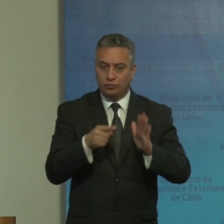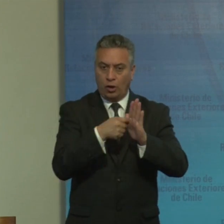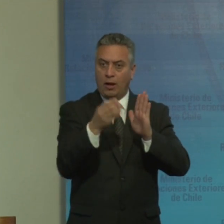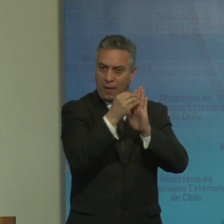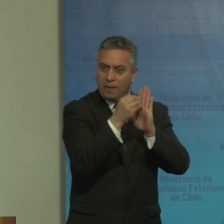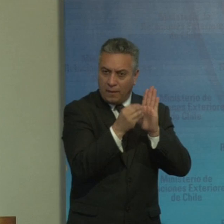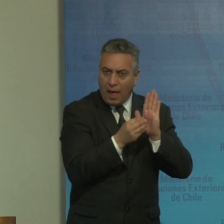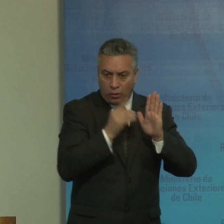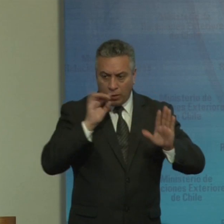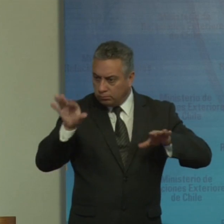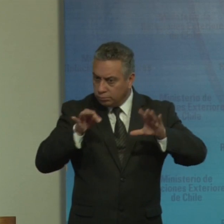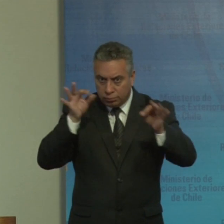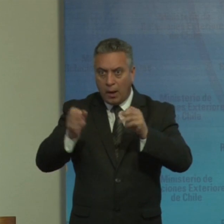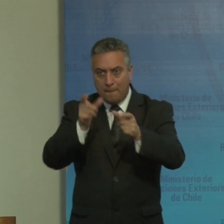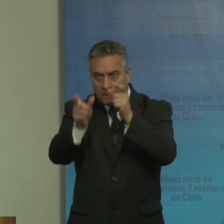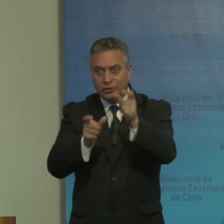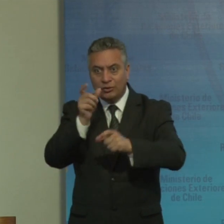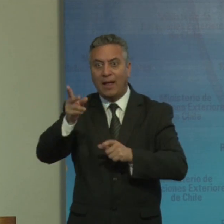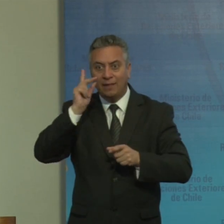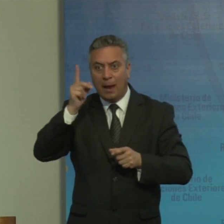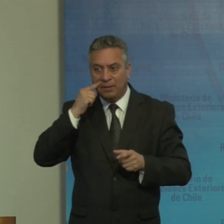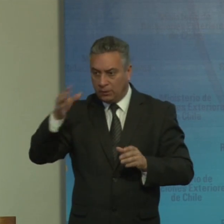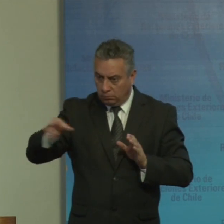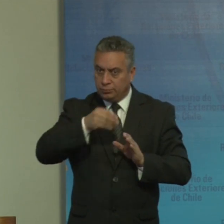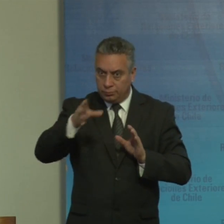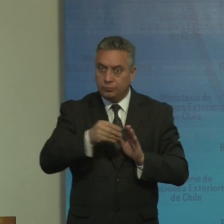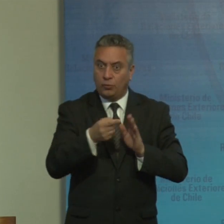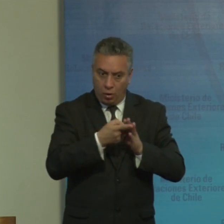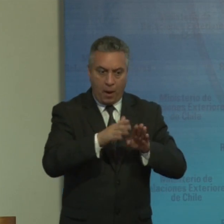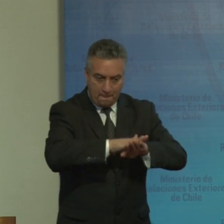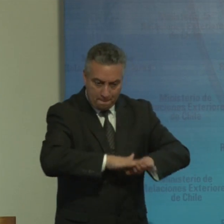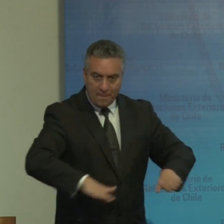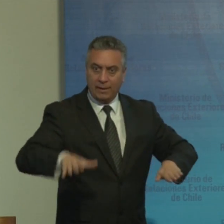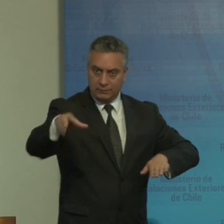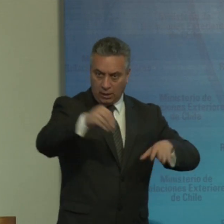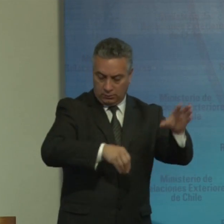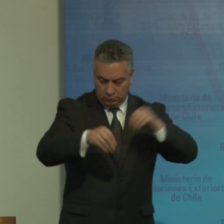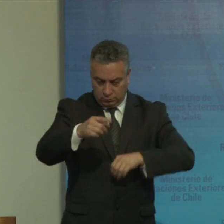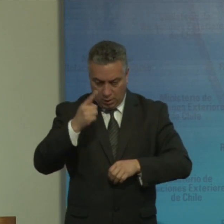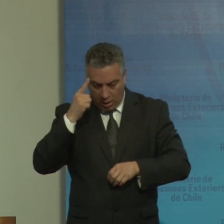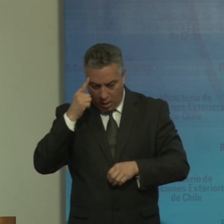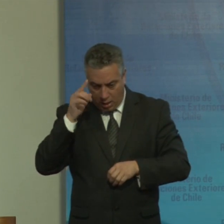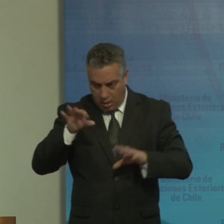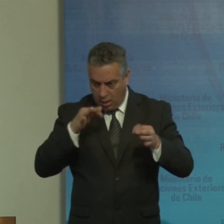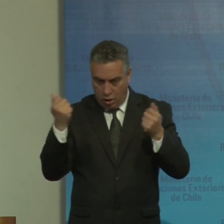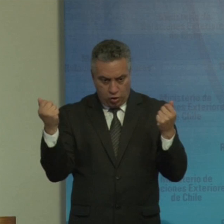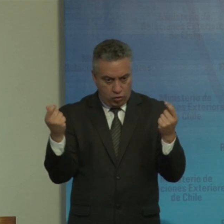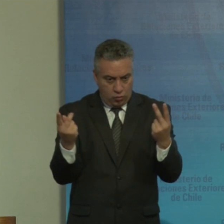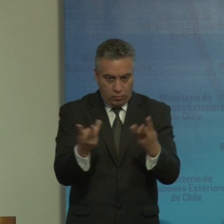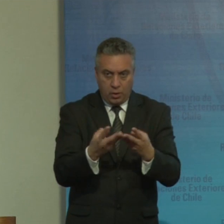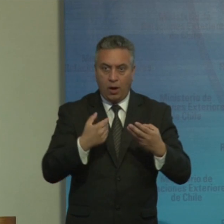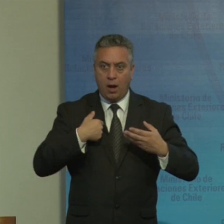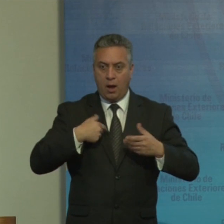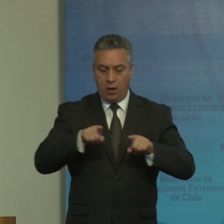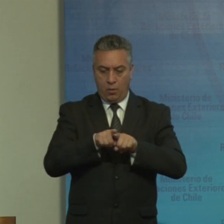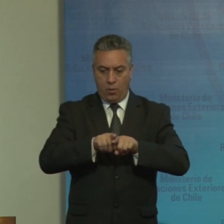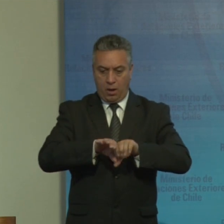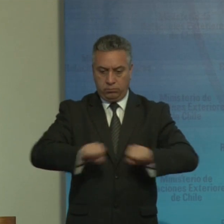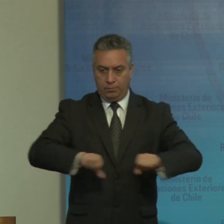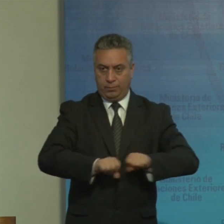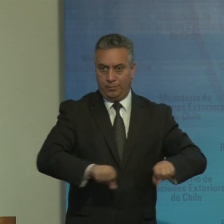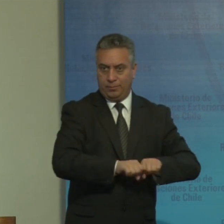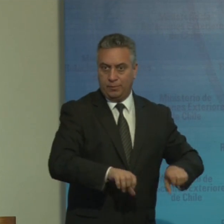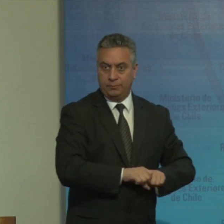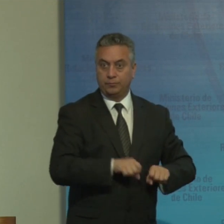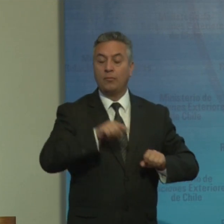y estadísticas sobre personas con discapacidad y traerlas a las mesas de toma de decisión sin embargo en nuestras discusiones y